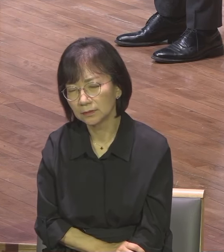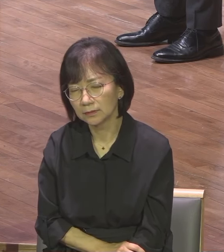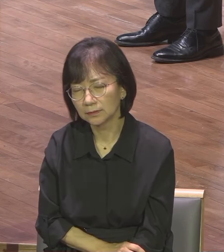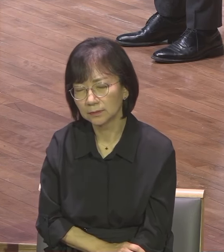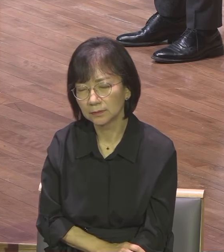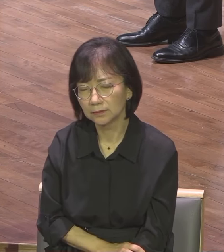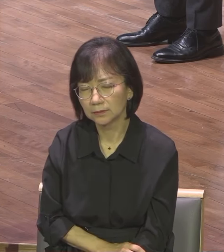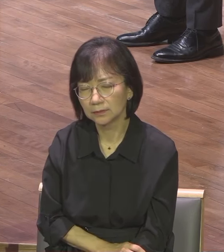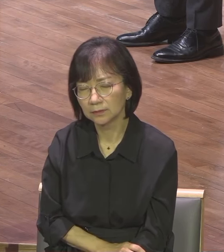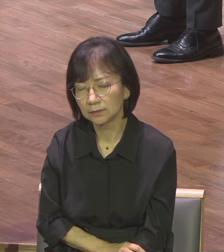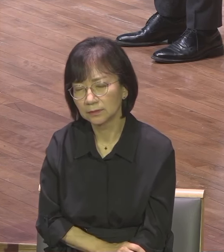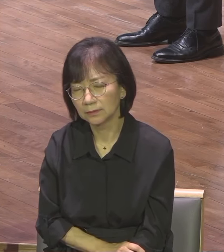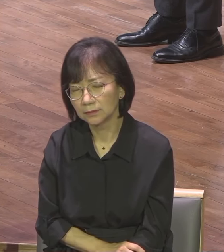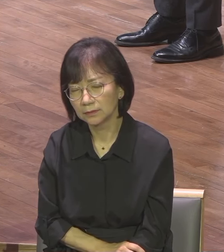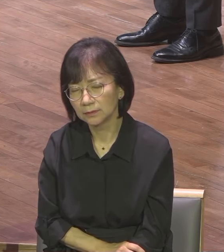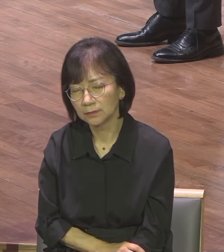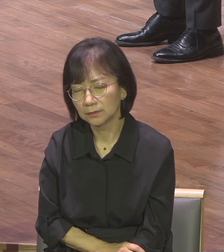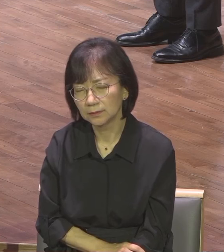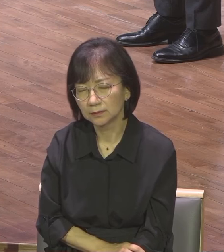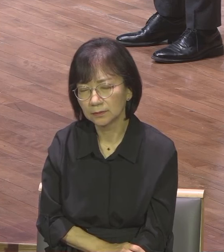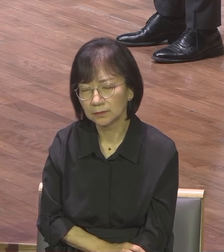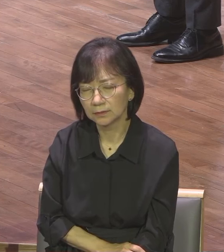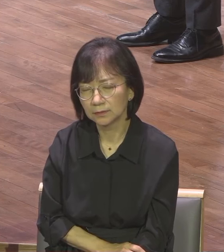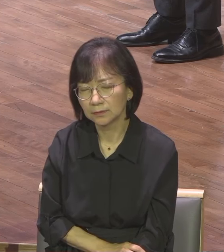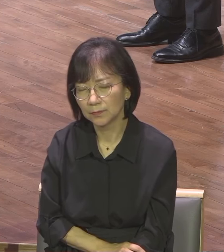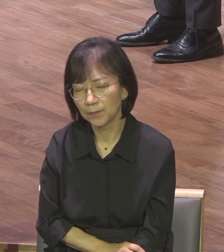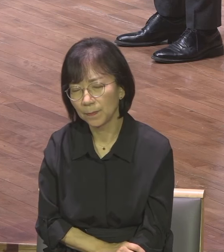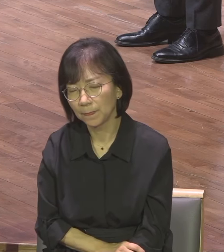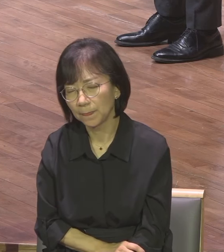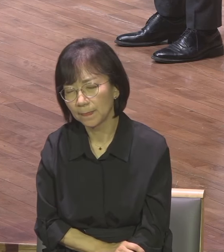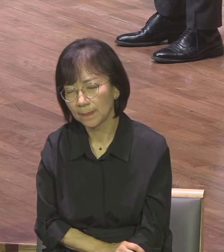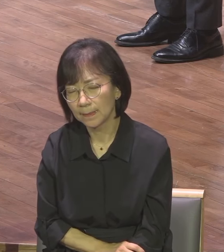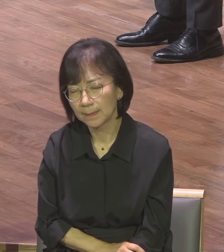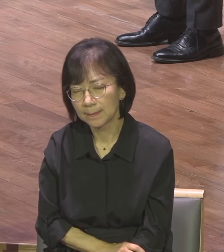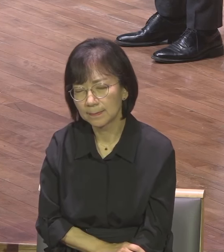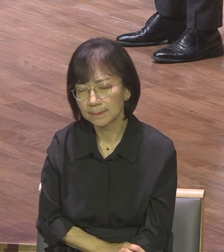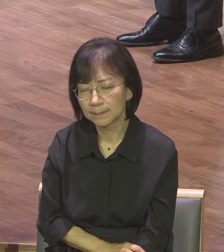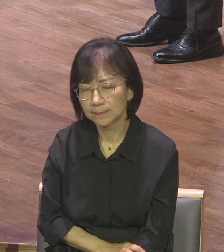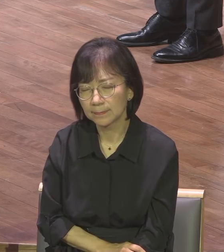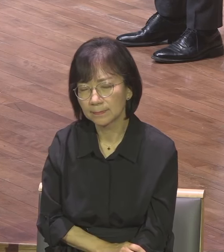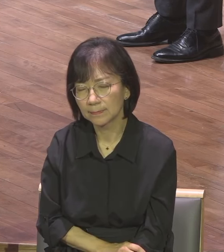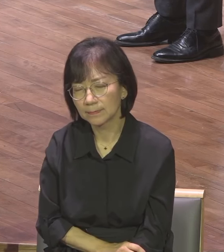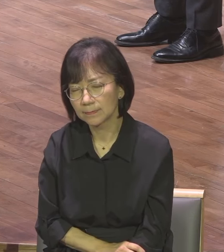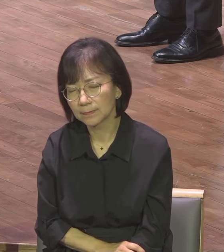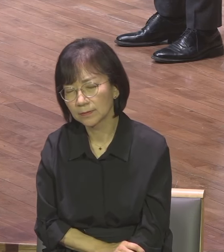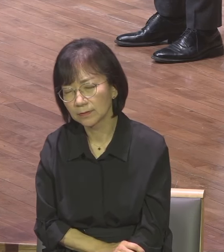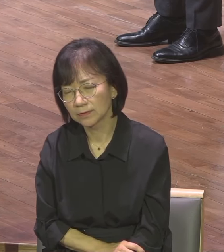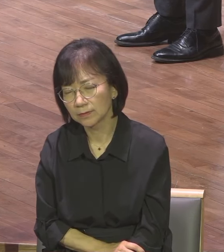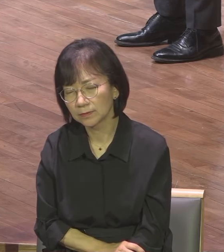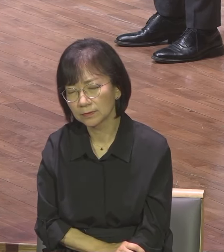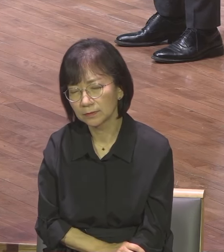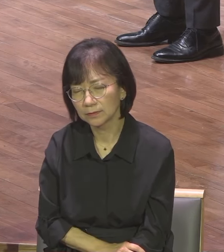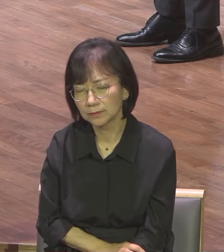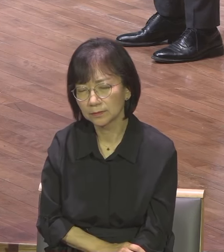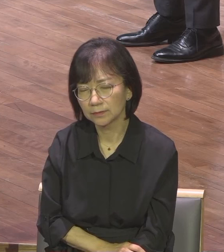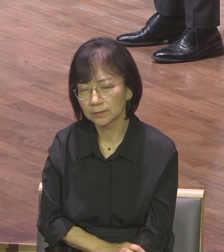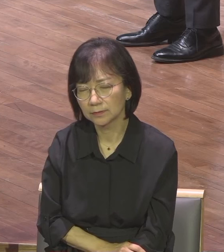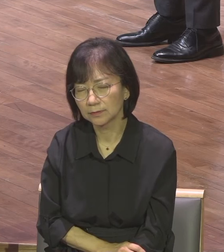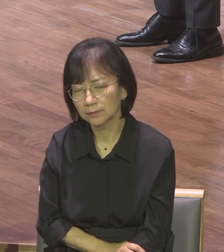주옵소서 이 은혜가 임하게 하여 주옵소서 이 역사가 임하게 하여 주옵소서 성령 하나님 우리에게 오늘도 깨닫게 하여